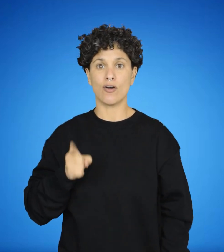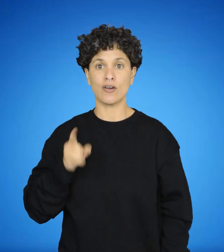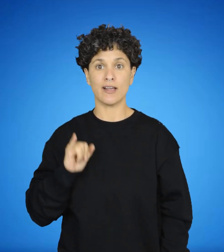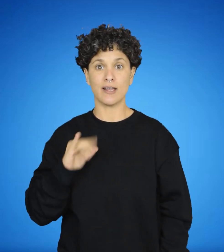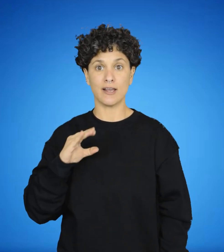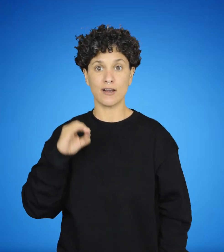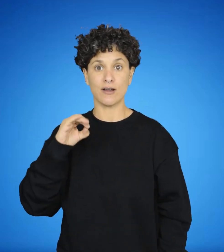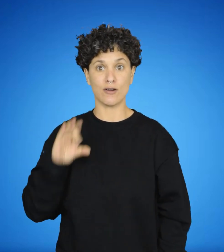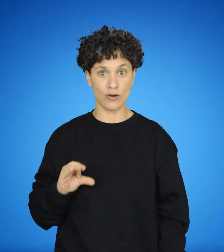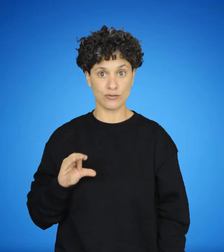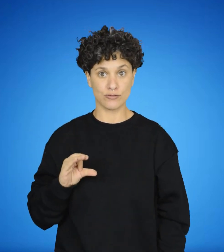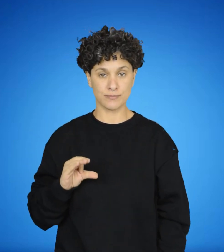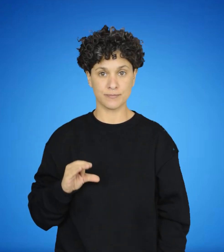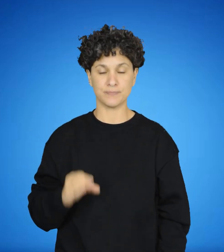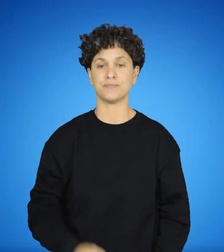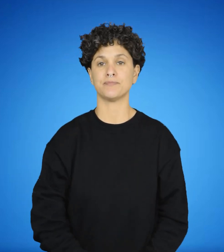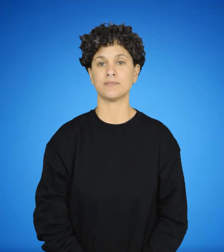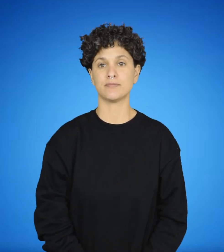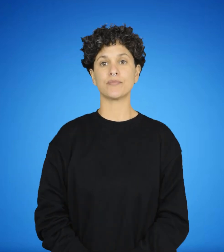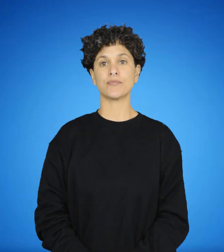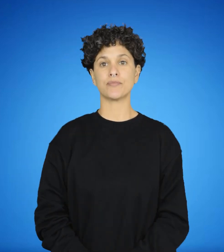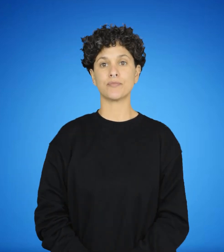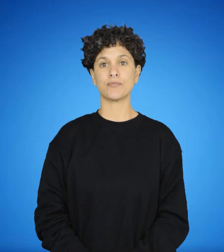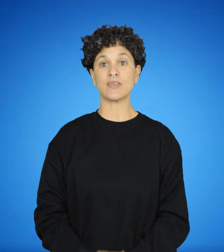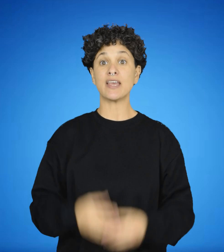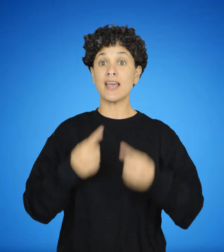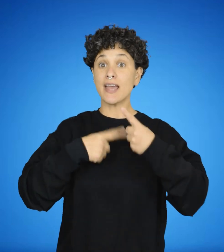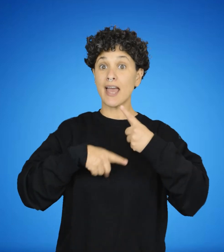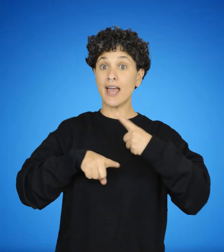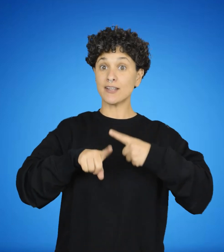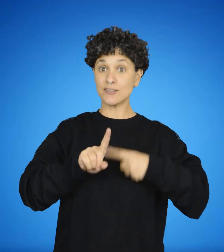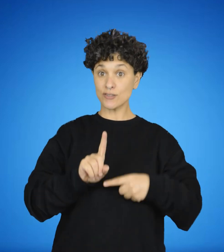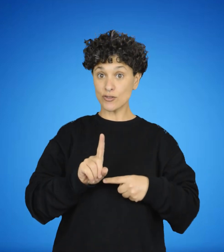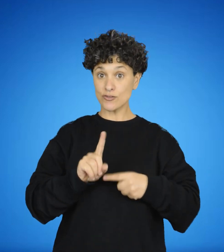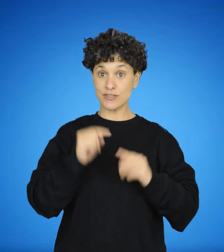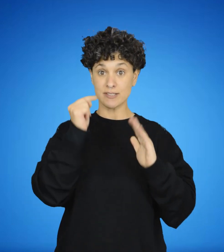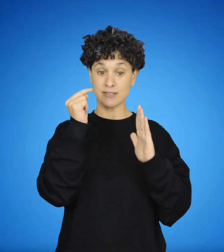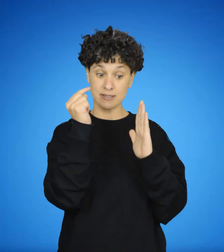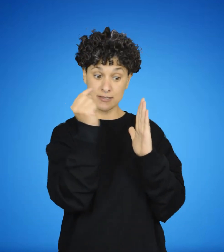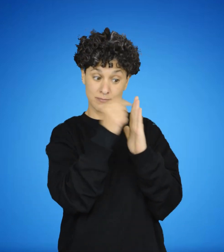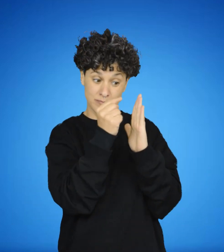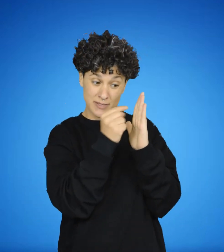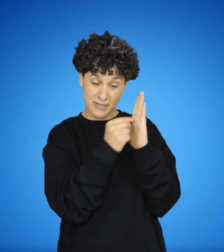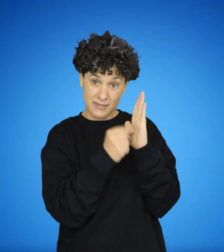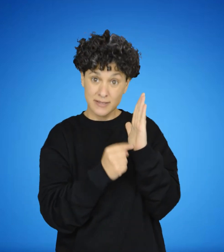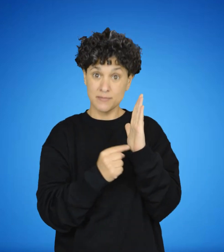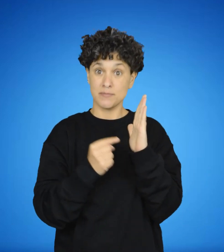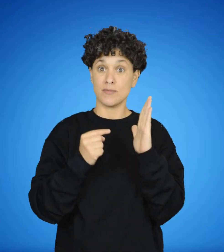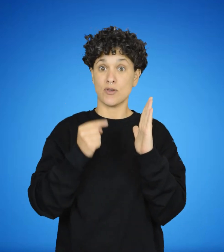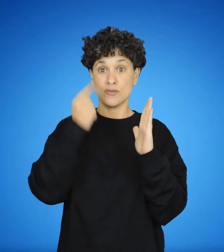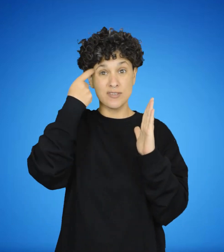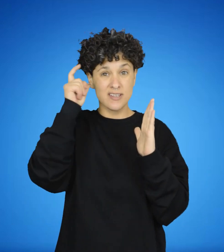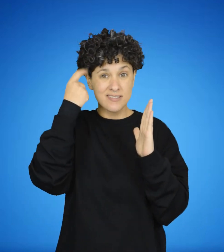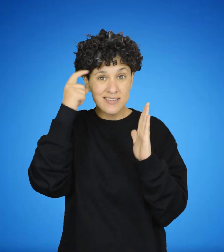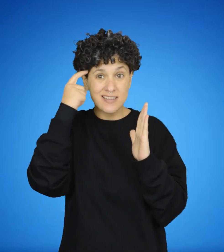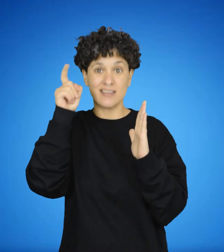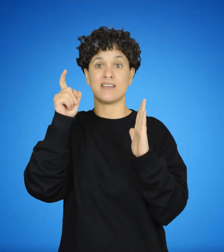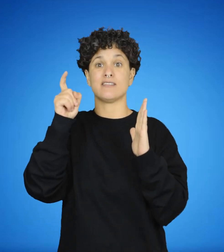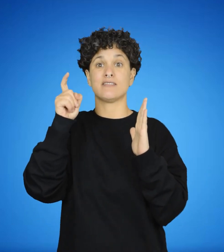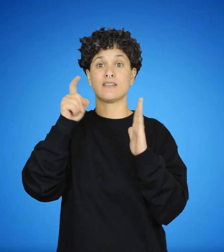por ejemplo, que todo enunciado es idéntico a sí mismo. A. bien, es necesario tomar en cuenta esta